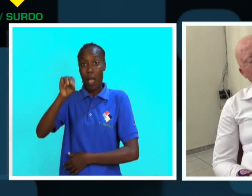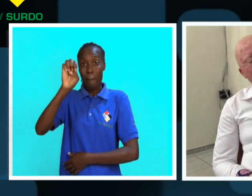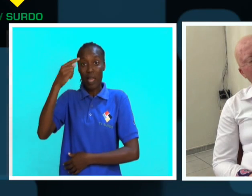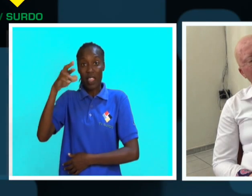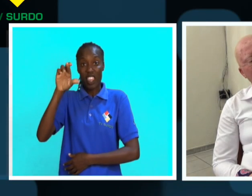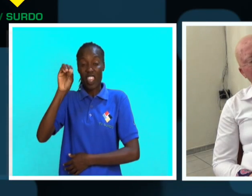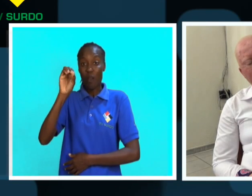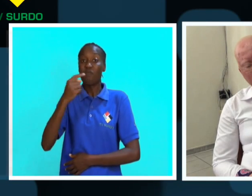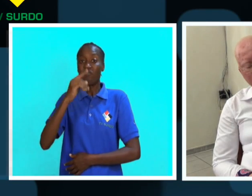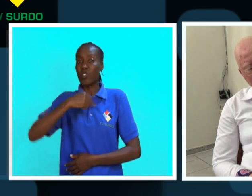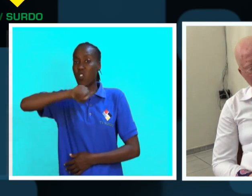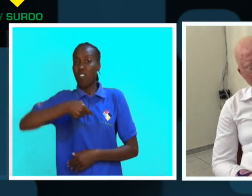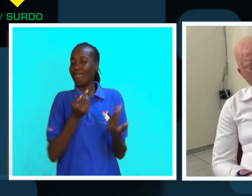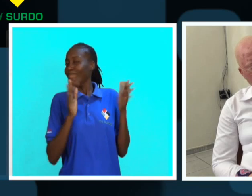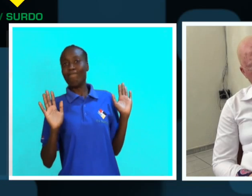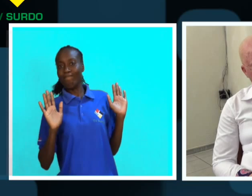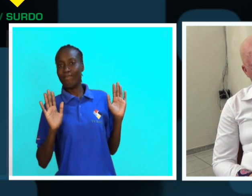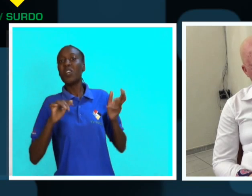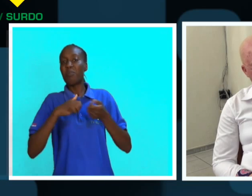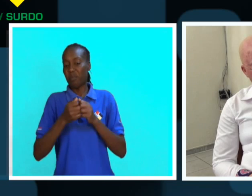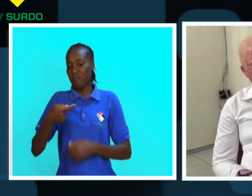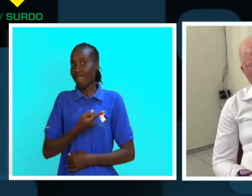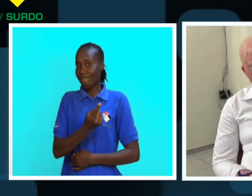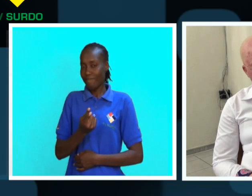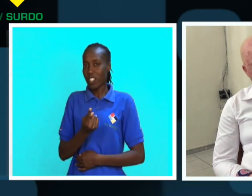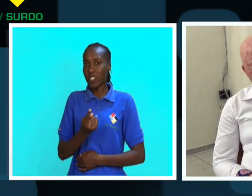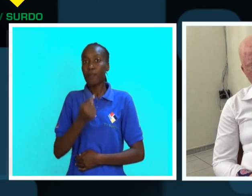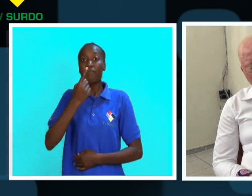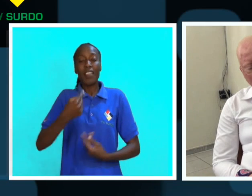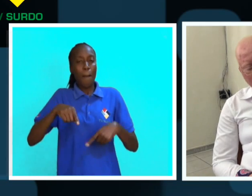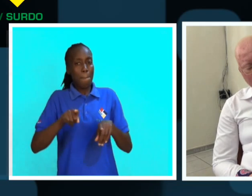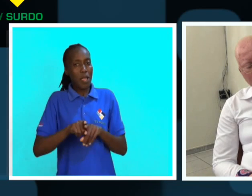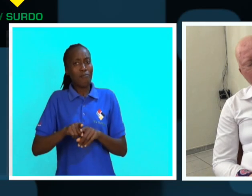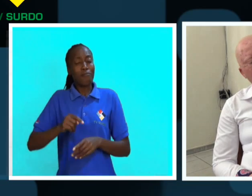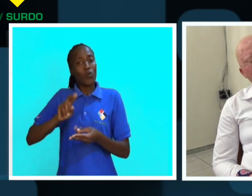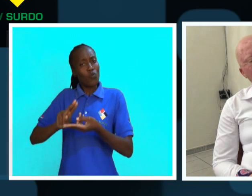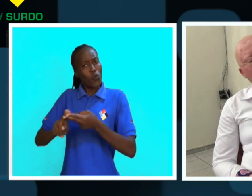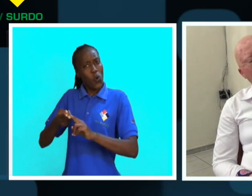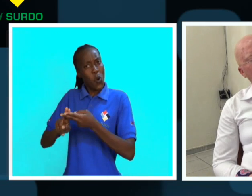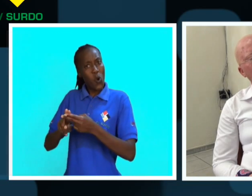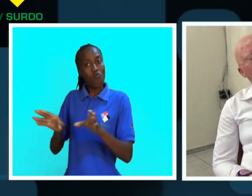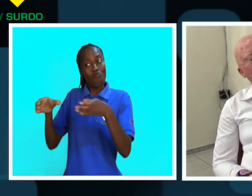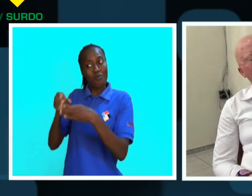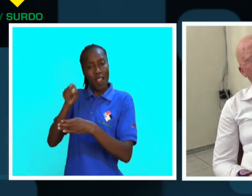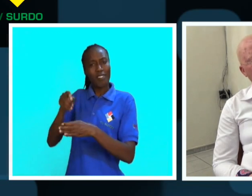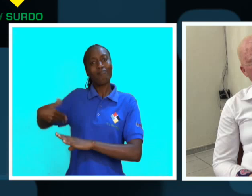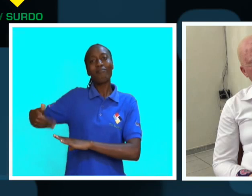oficialmente várias vezes a distanciar-se desse tipo de comportamentos, mas, mesmo assim, os nossos encontros são regulares.